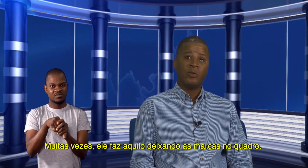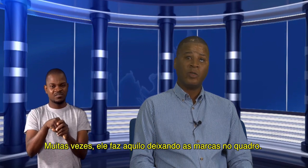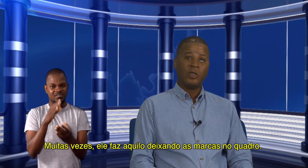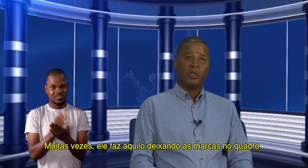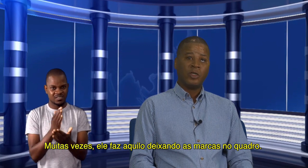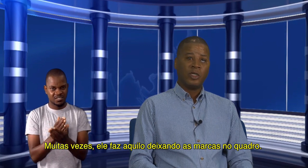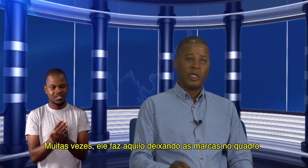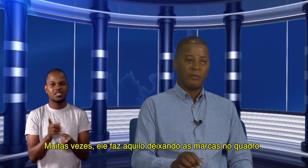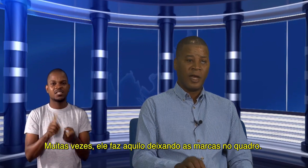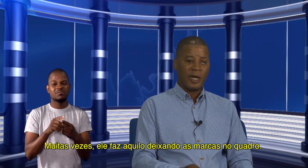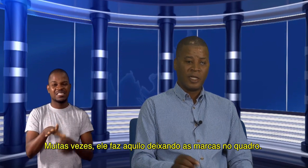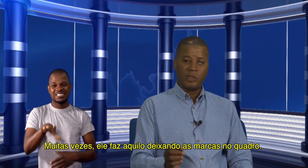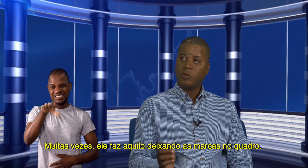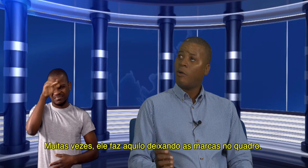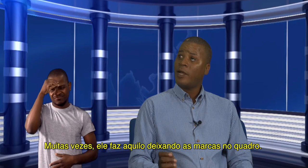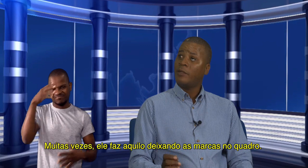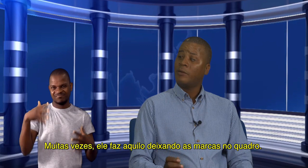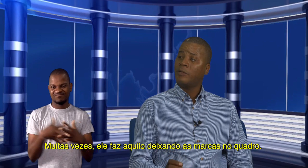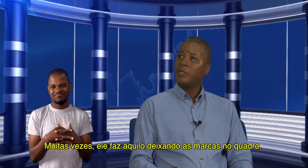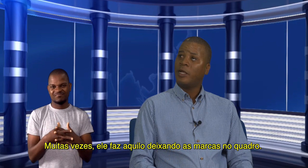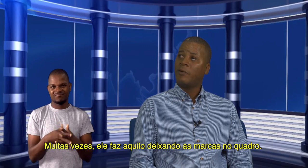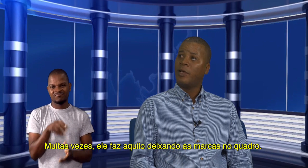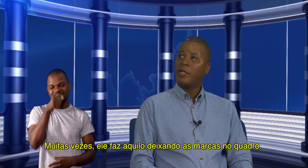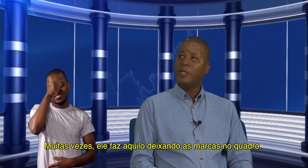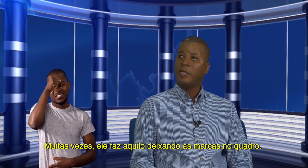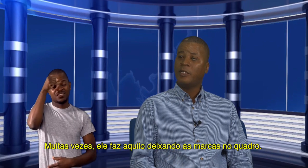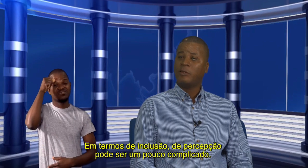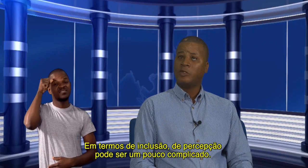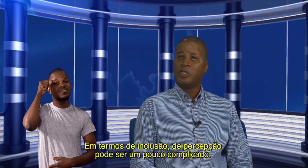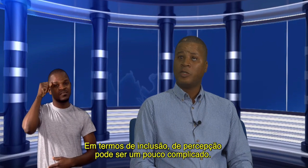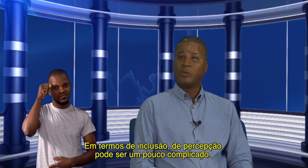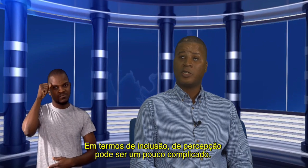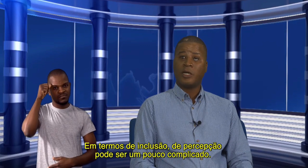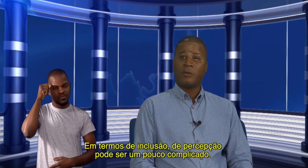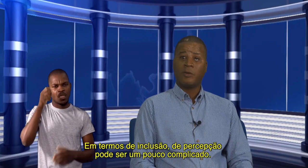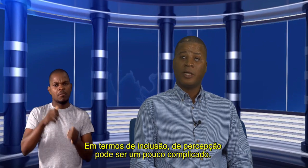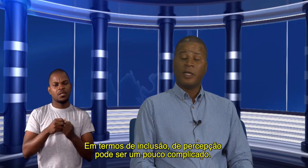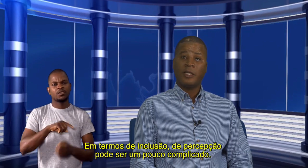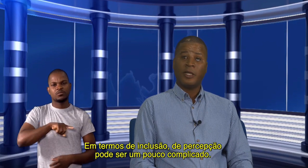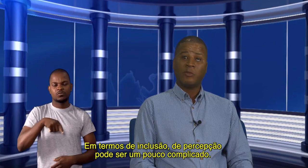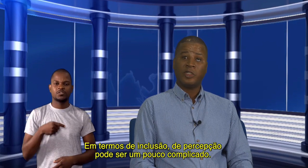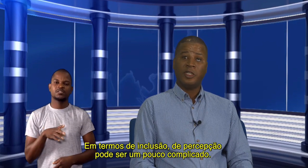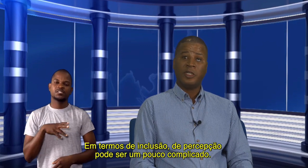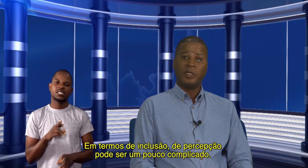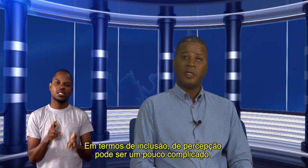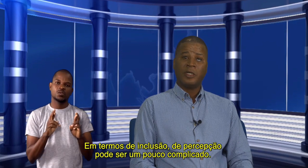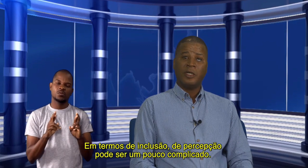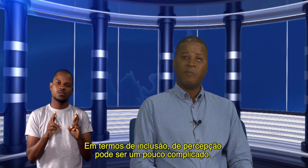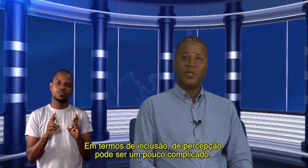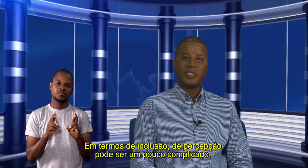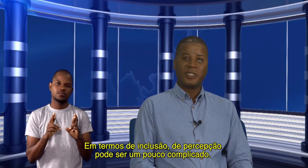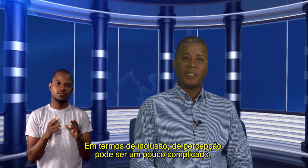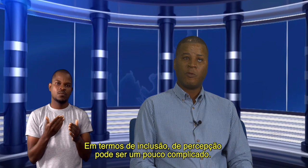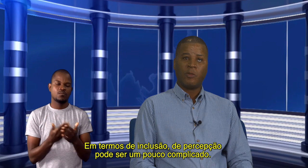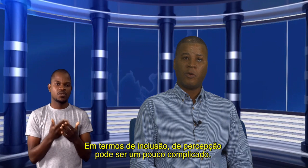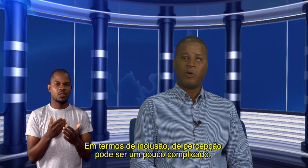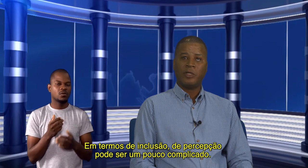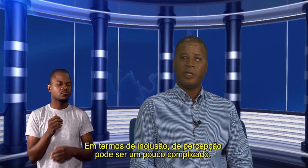as marcas no quadro. Então, aí, em termos de inclusão, em termos de perceção, pode,